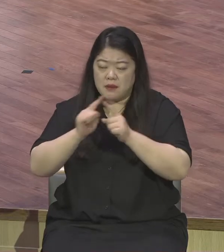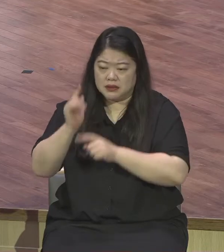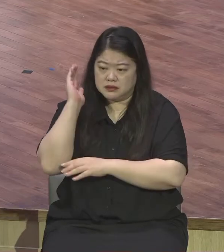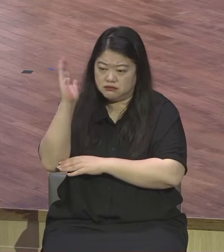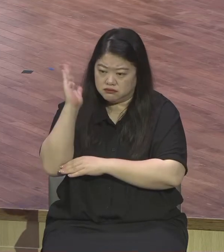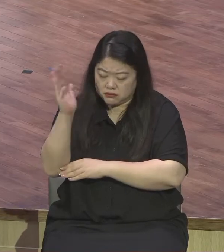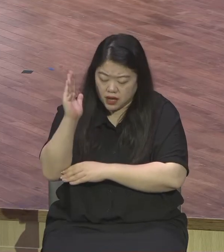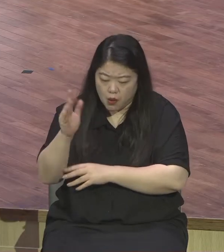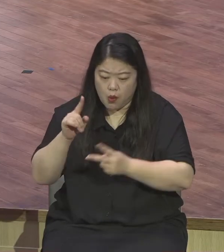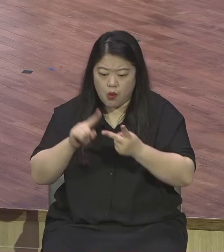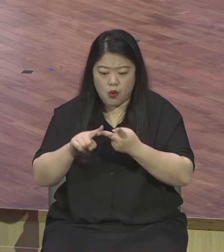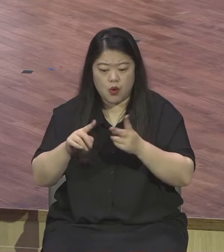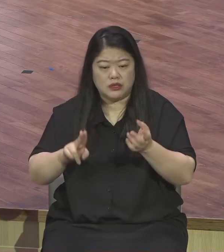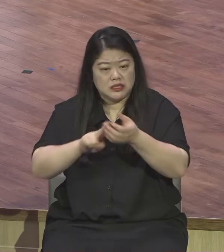진단은 간단하잖아요